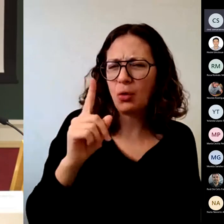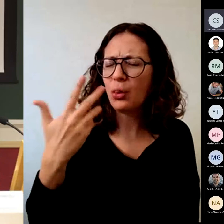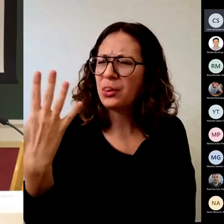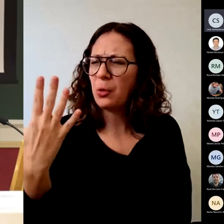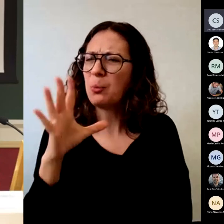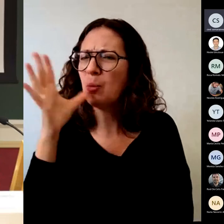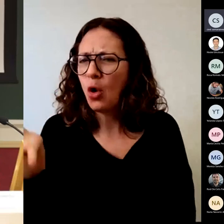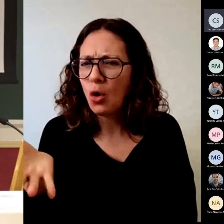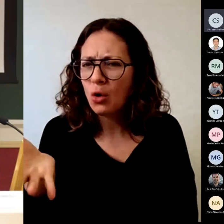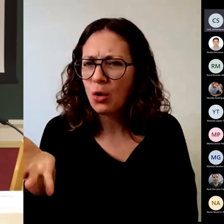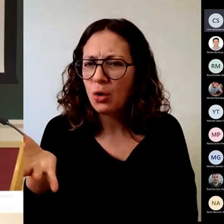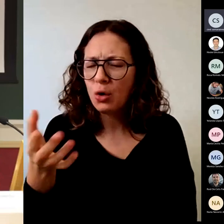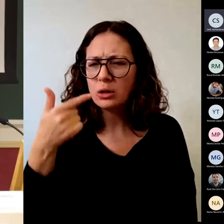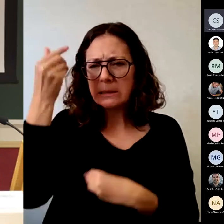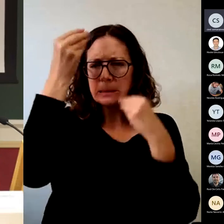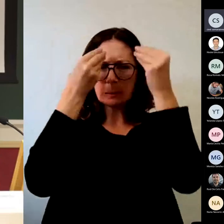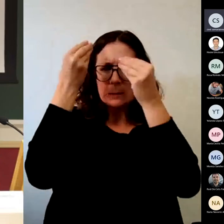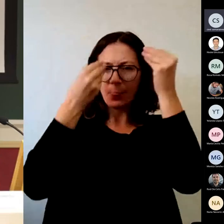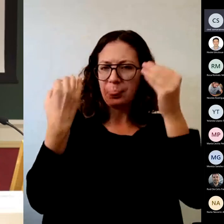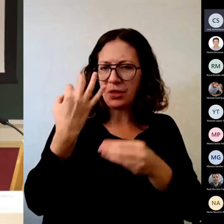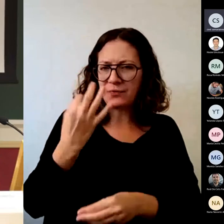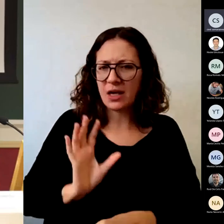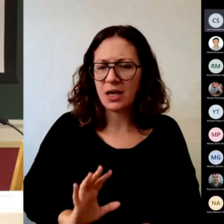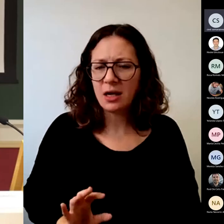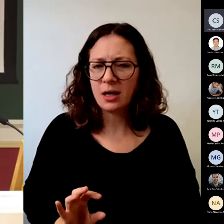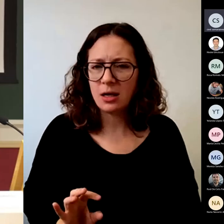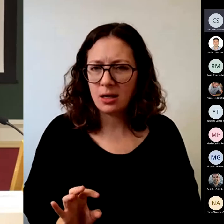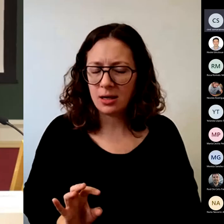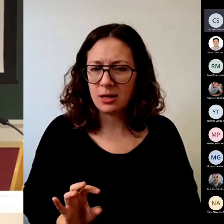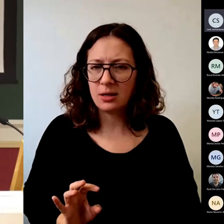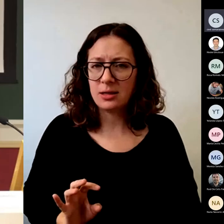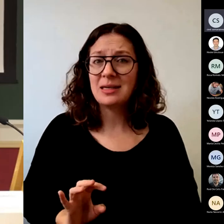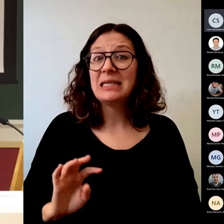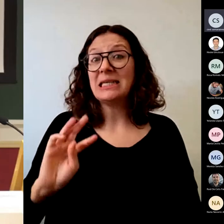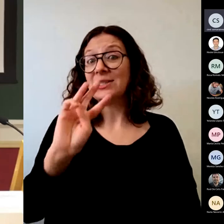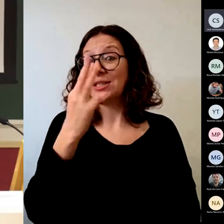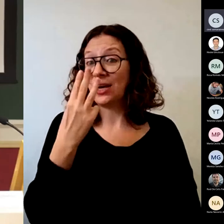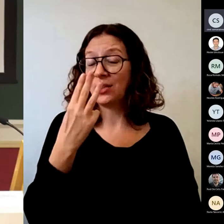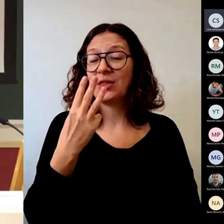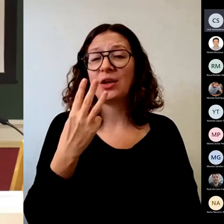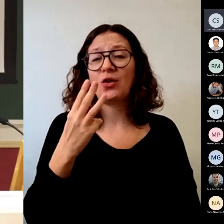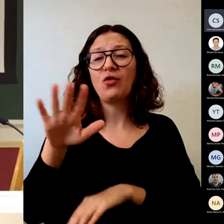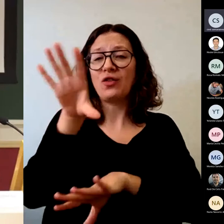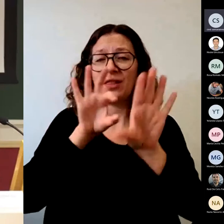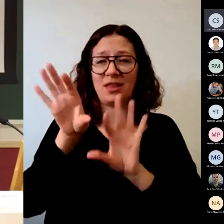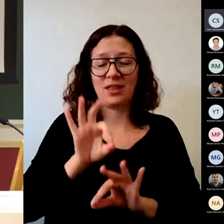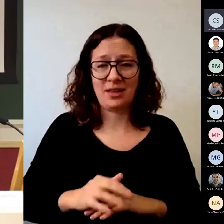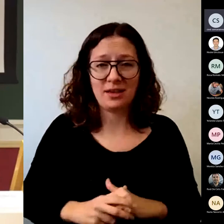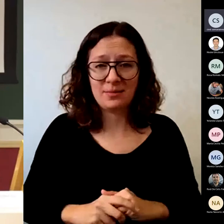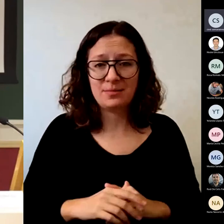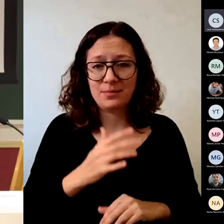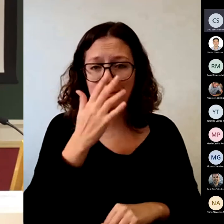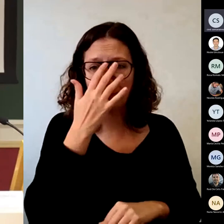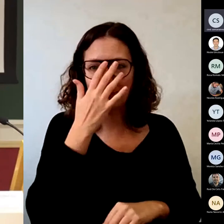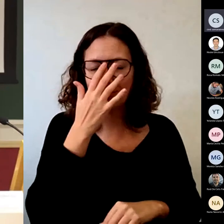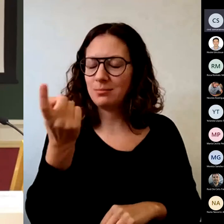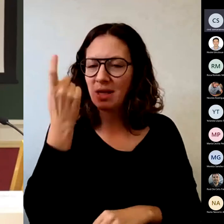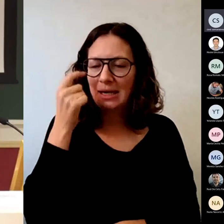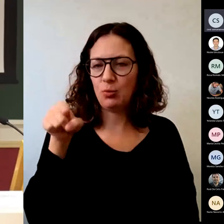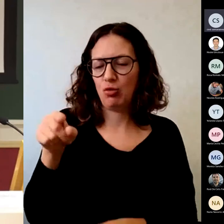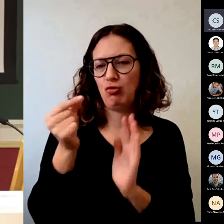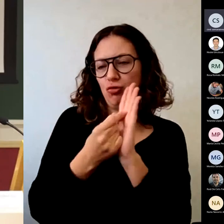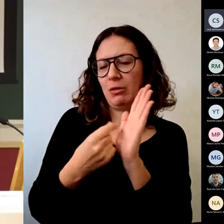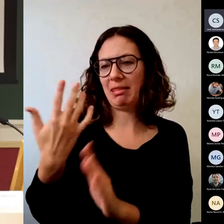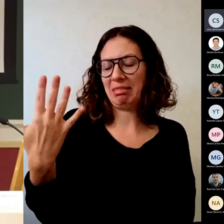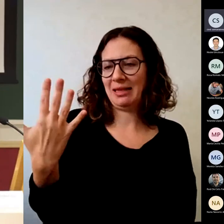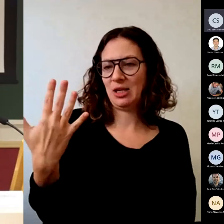Eso no lo hacemos. Pero, tomar decisiones, y mi alumno ha sacado un 5, ¿qué voy a hacer yo